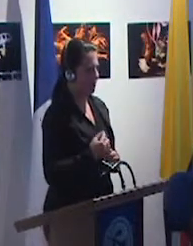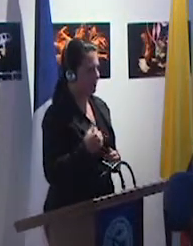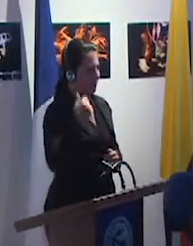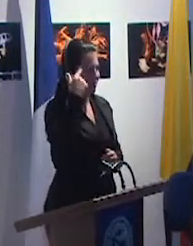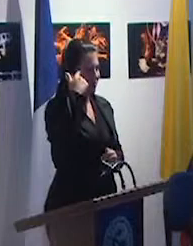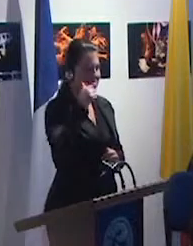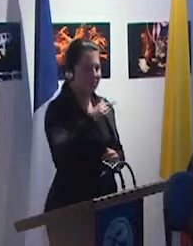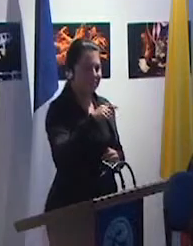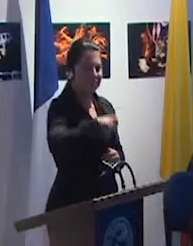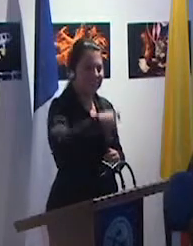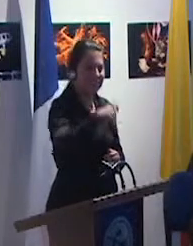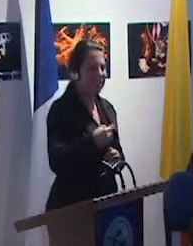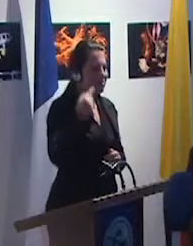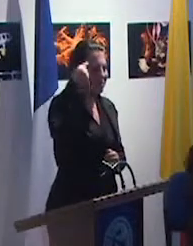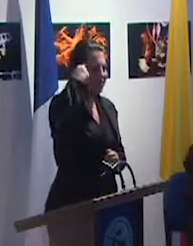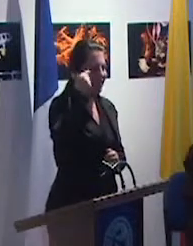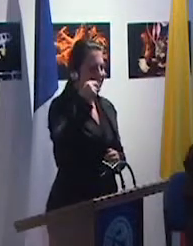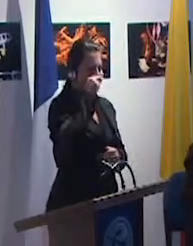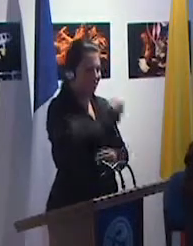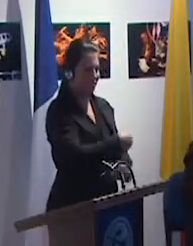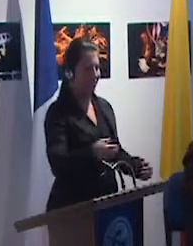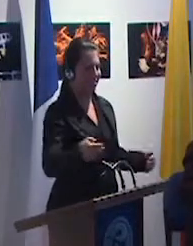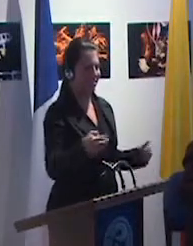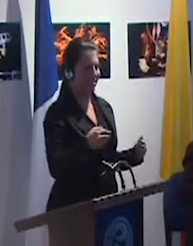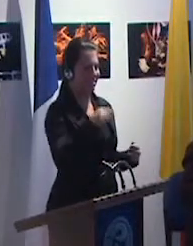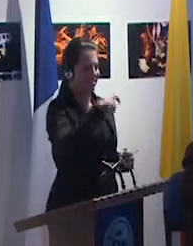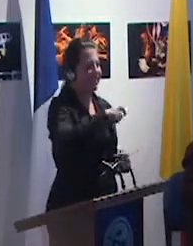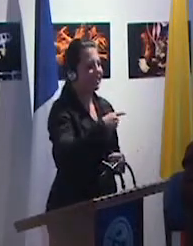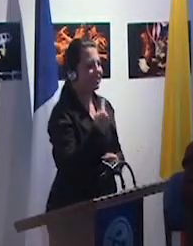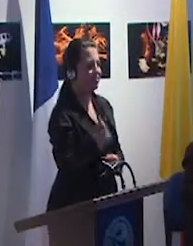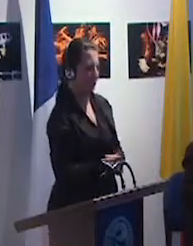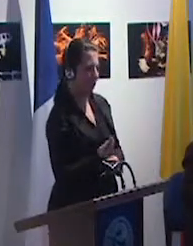'école je vais parler d'enfants